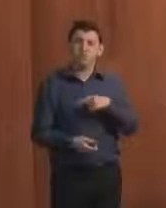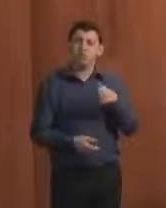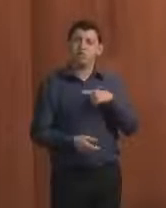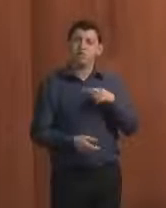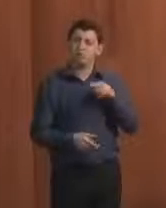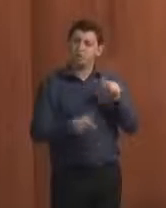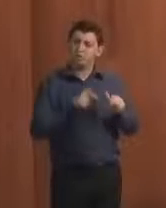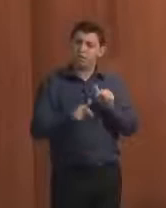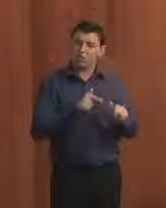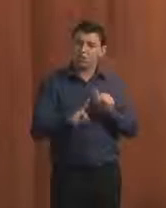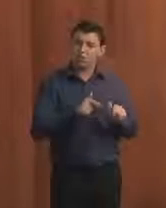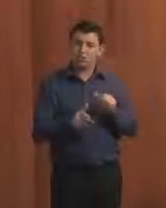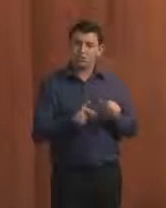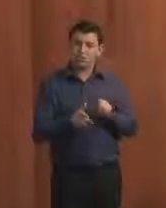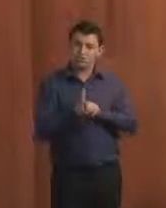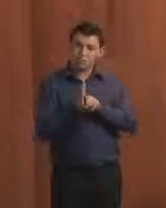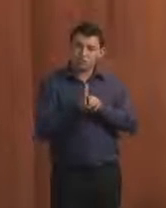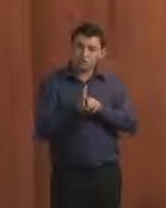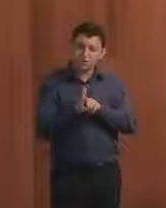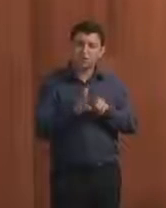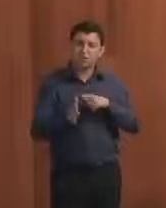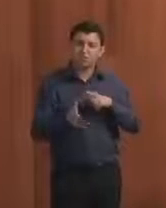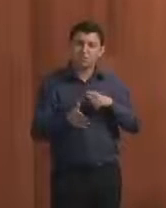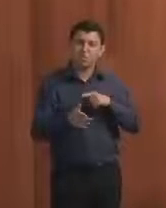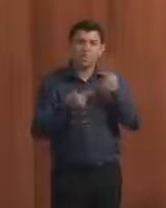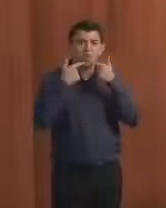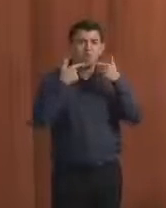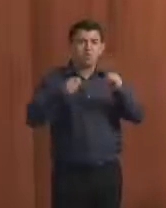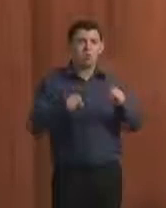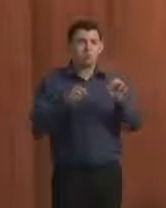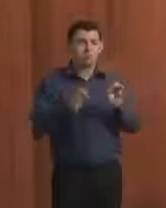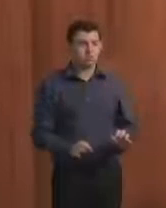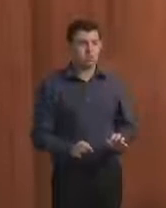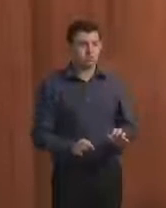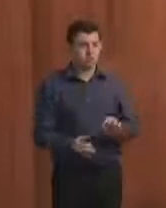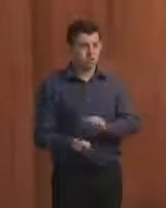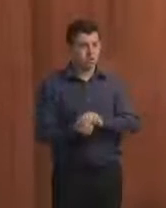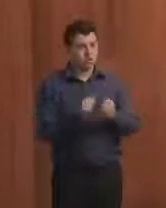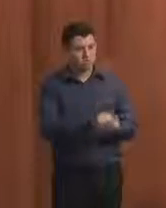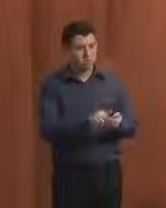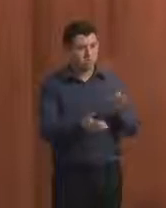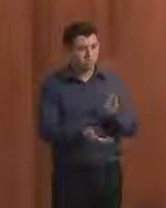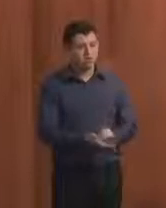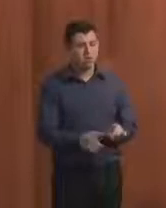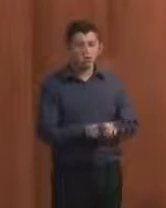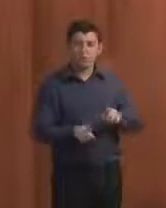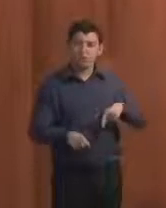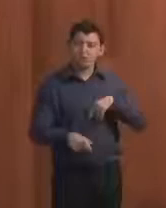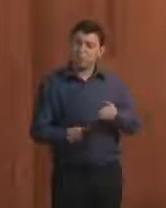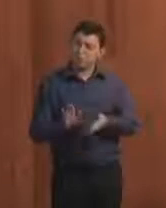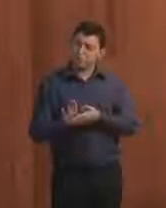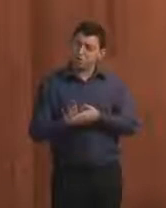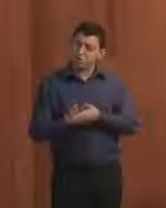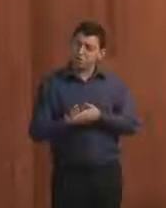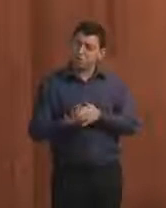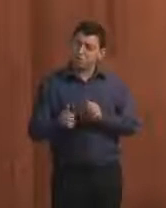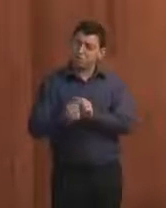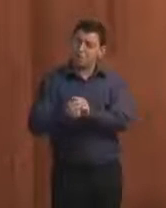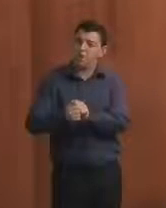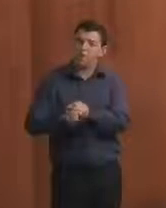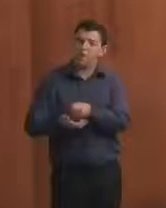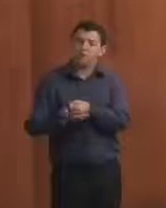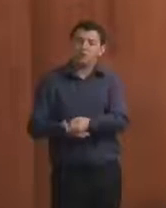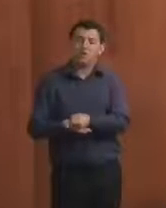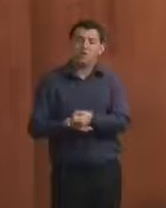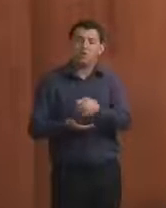forma que esses dados sejam compreensíveis, com uma linguagem adequada. Também propôs uma parceria entre o CNMP e o Tesouro